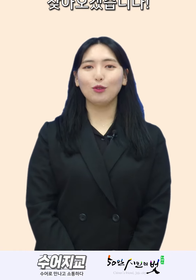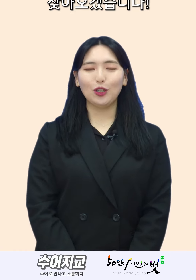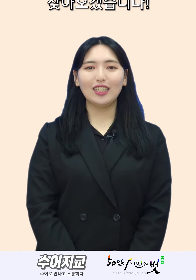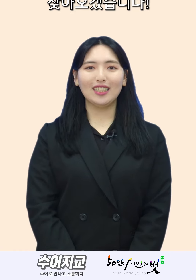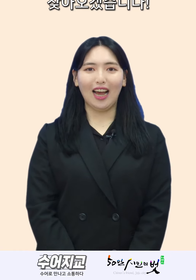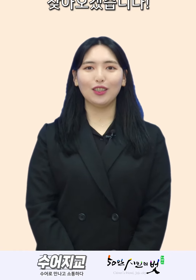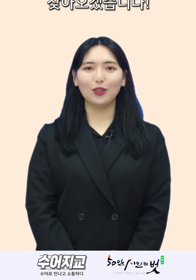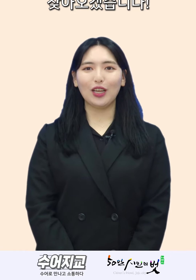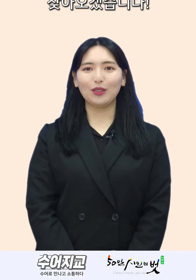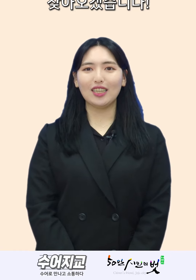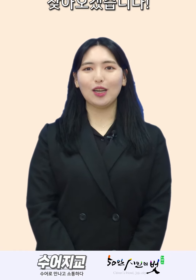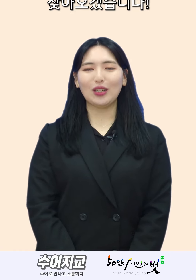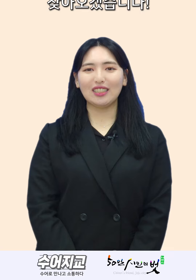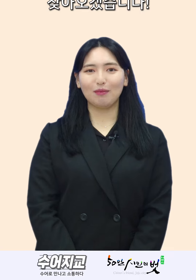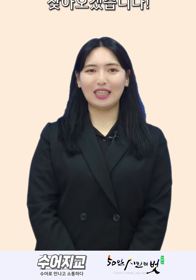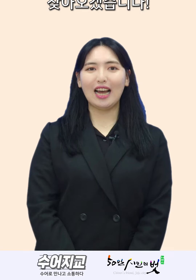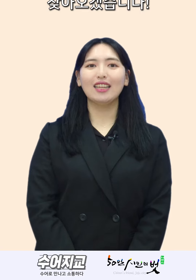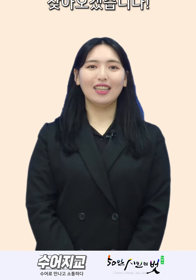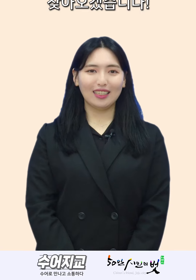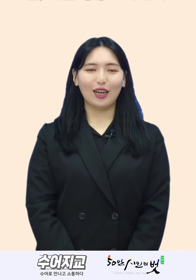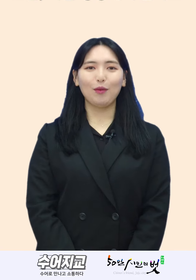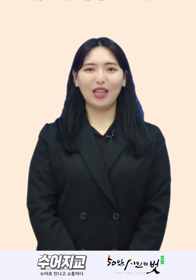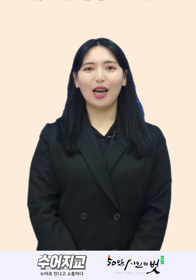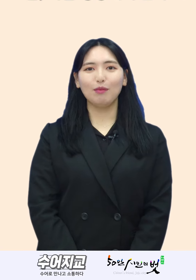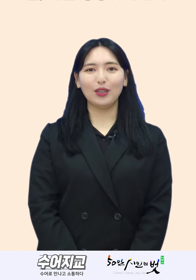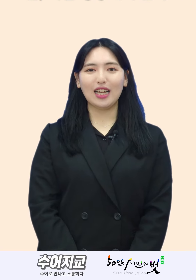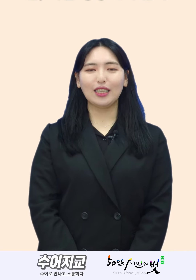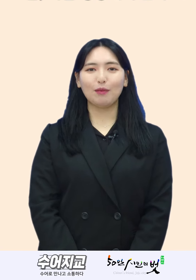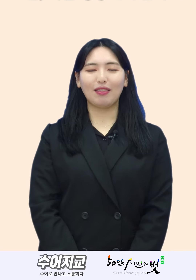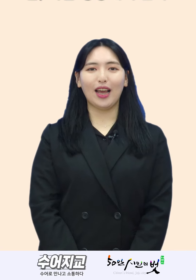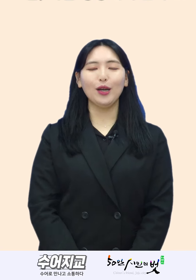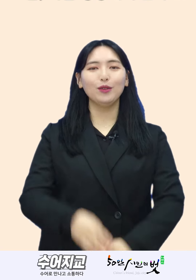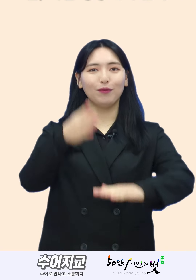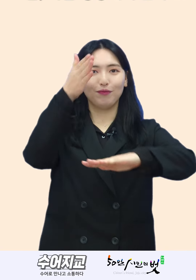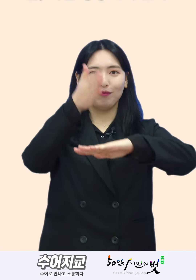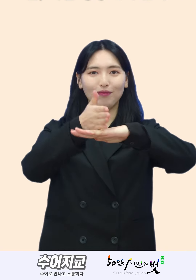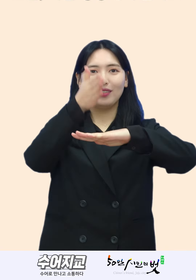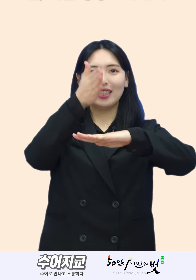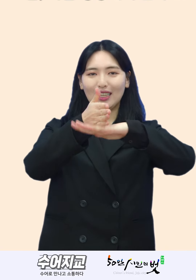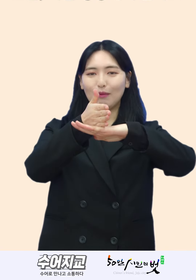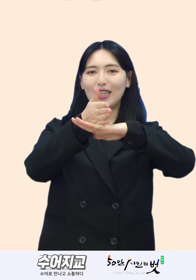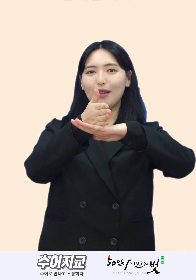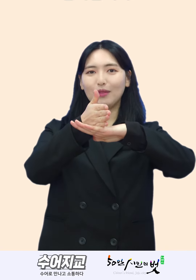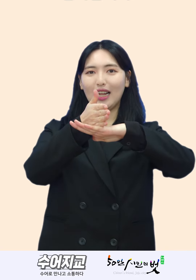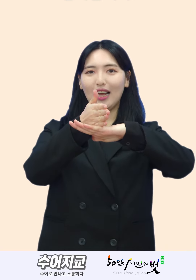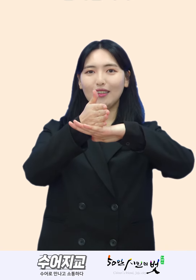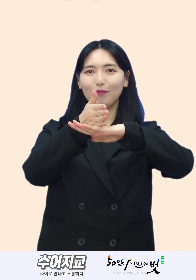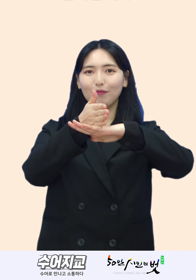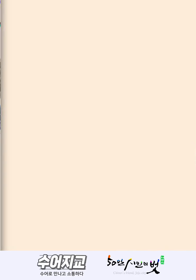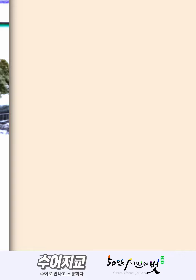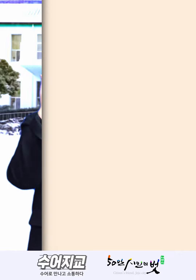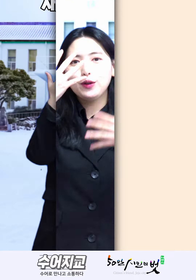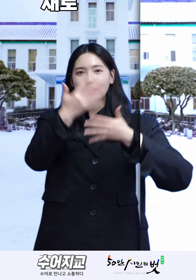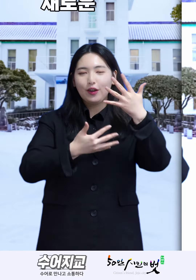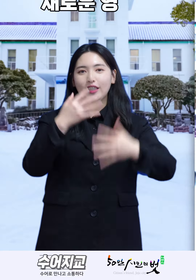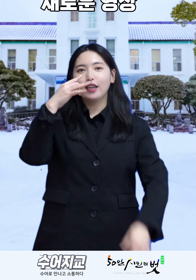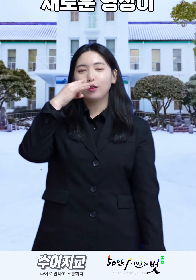주에는 다른 주제로 찾아오겠습니다. 그럼 다음 영상에서 만나요. 감사합니다. 새로운 영상이